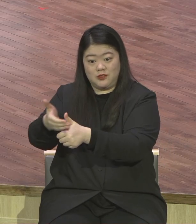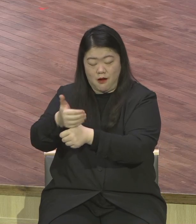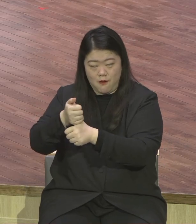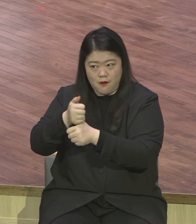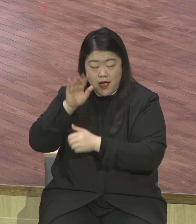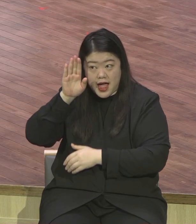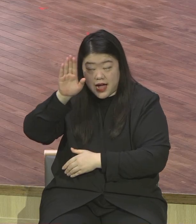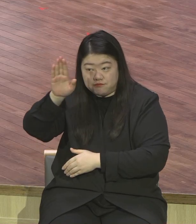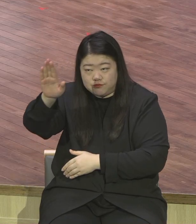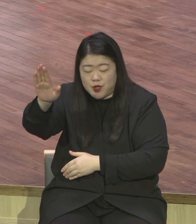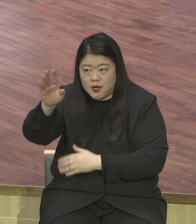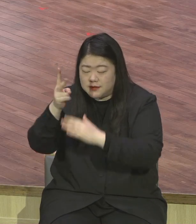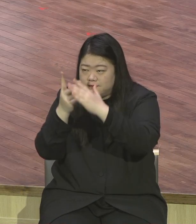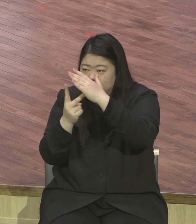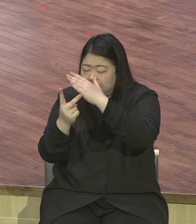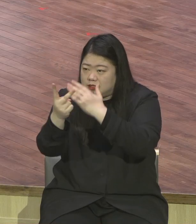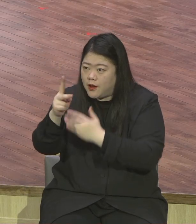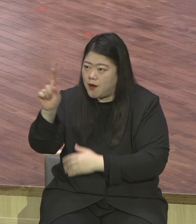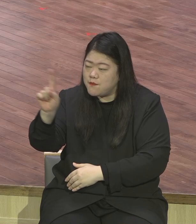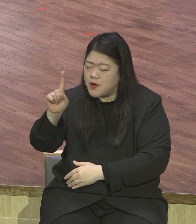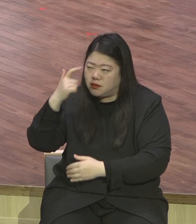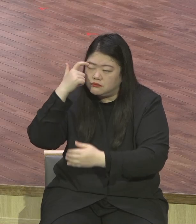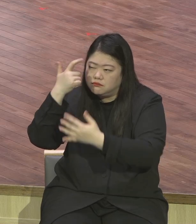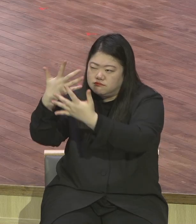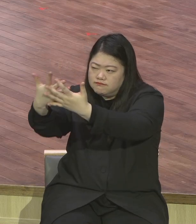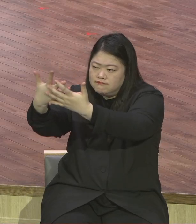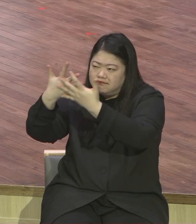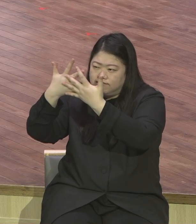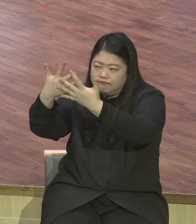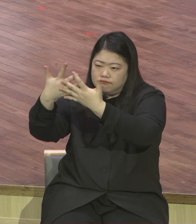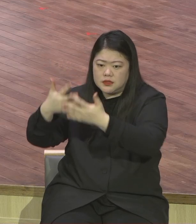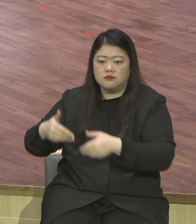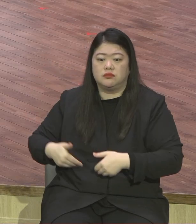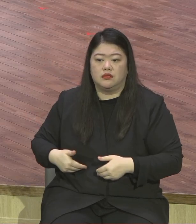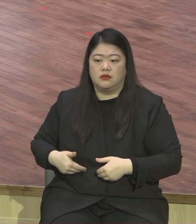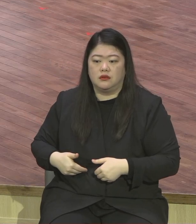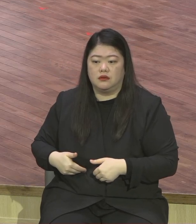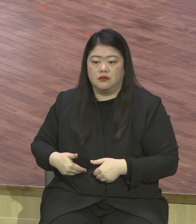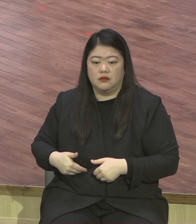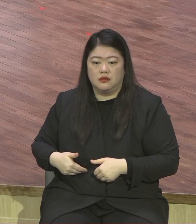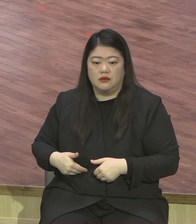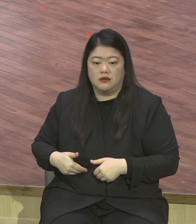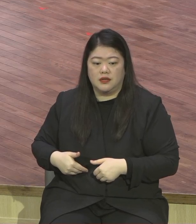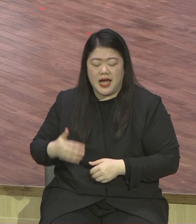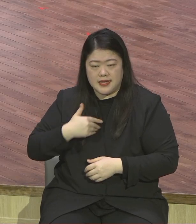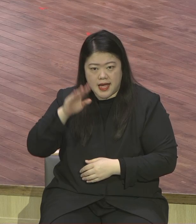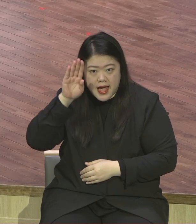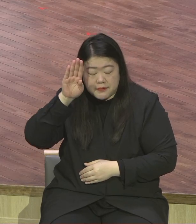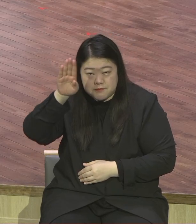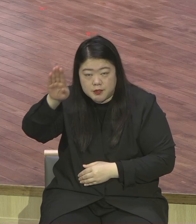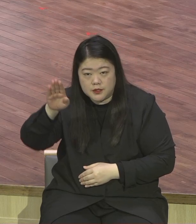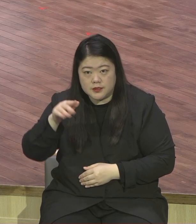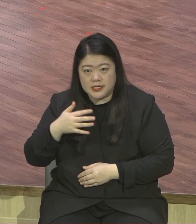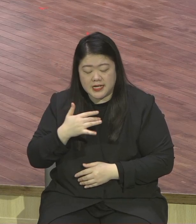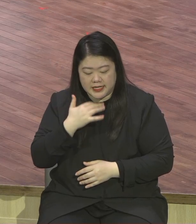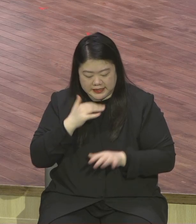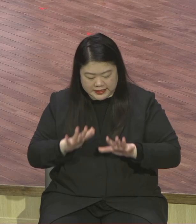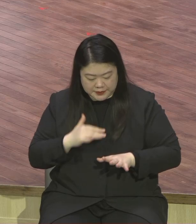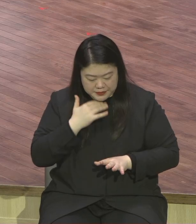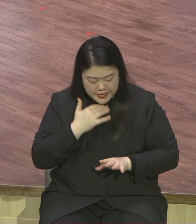큰 그림을 그려보세요. 큰 그림. 나의 내 인생에 이제 남은 생에 내가 이렇게 하나님께 내가